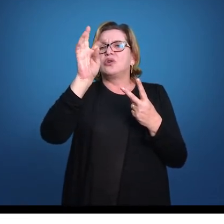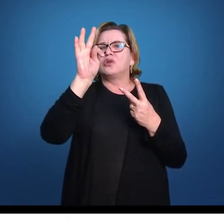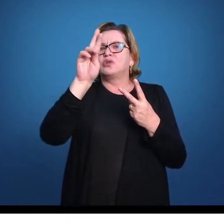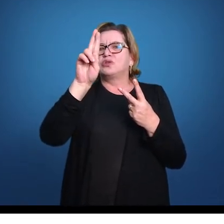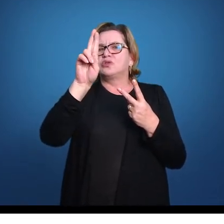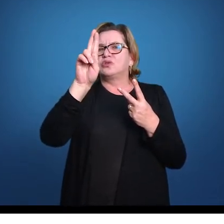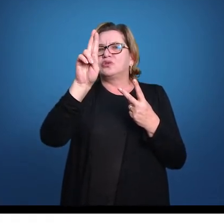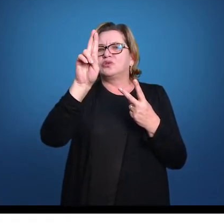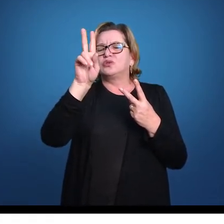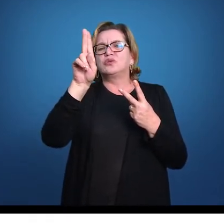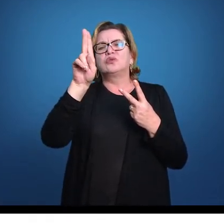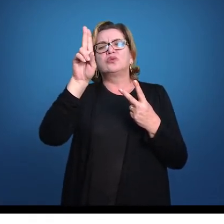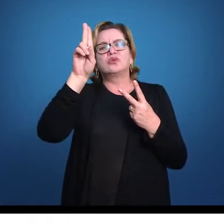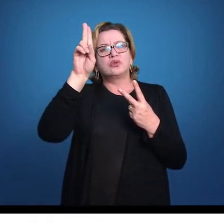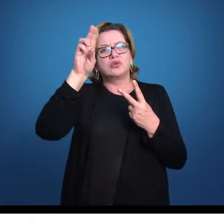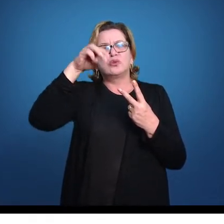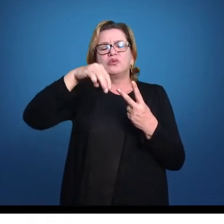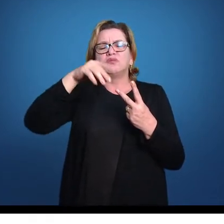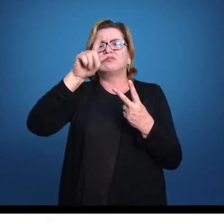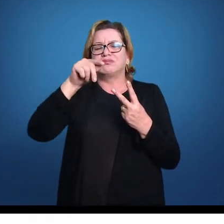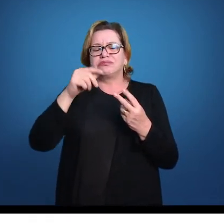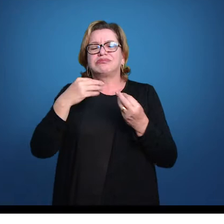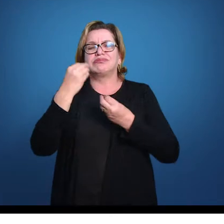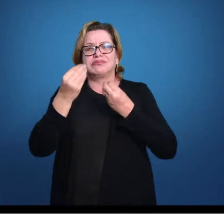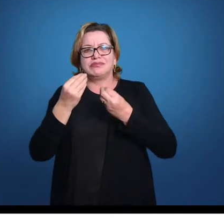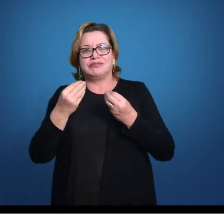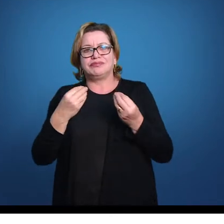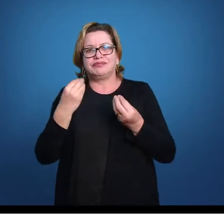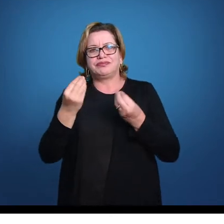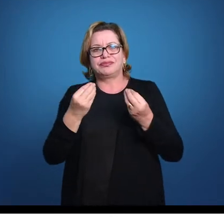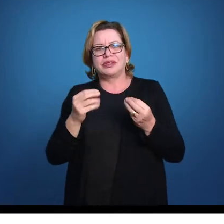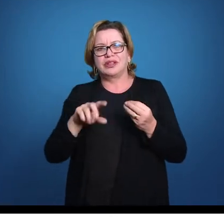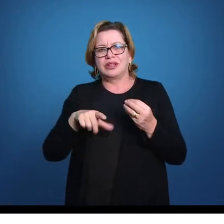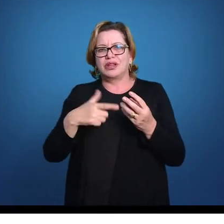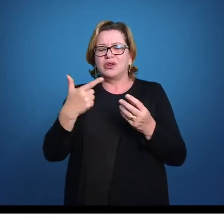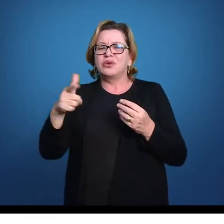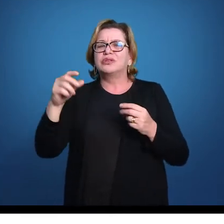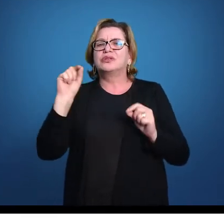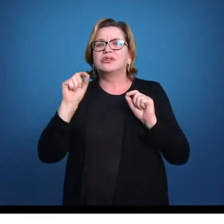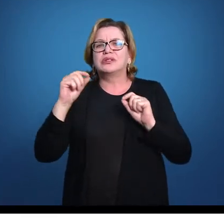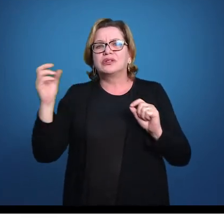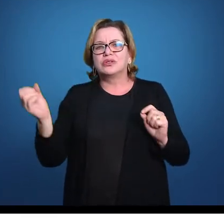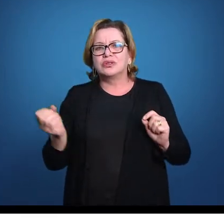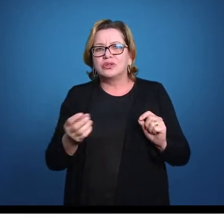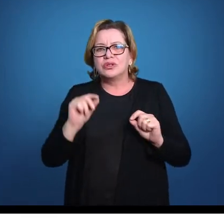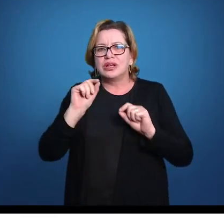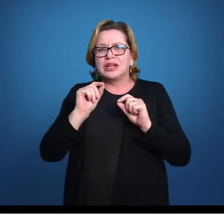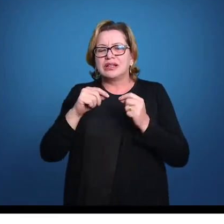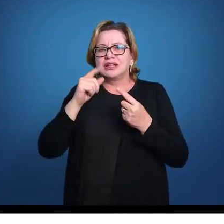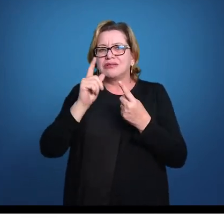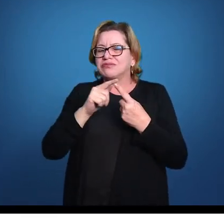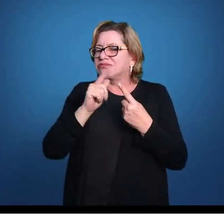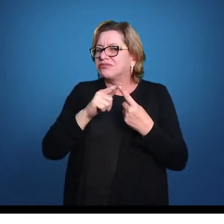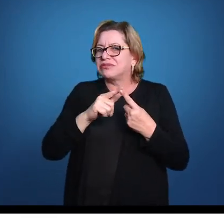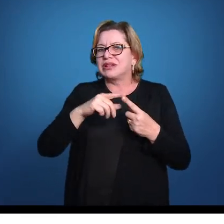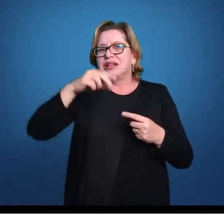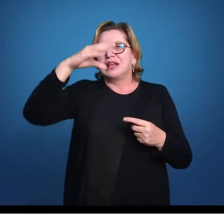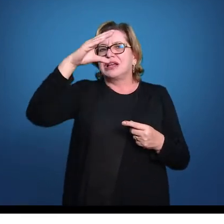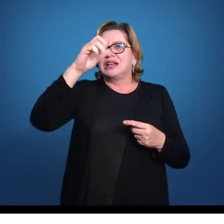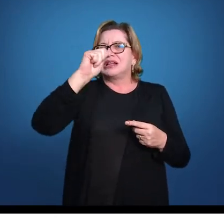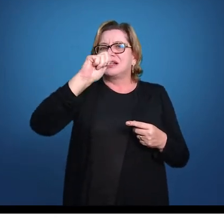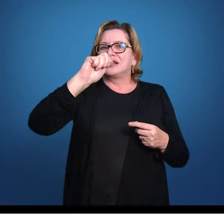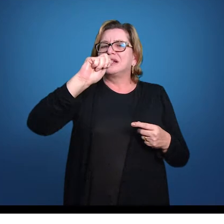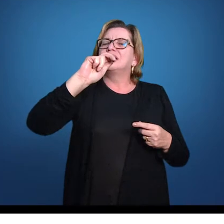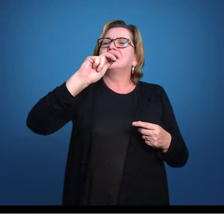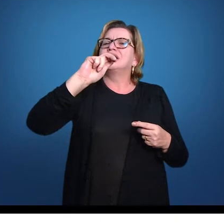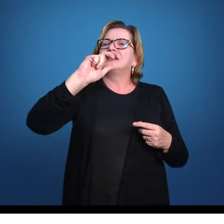latim, mas é esse rostrum aqui. Então, e a outra novidade aqui é a nadadeira caudal, né? Que o corpo do bicho, ele